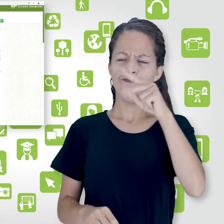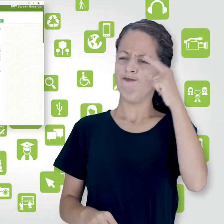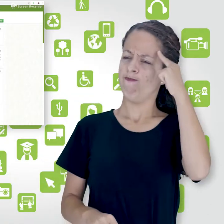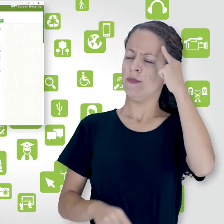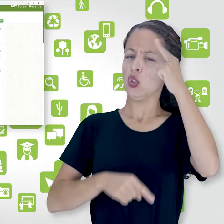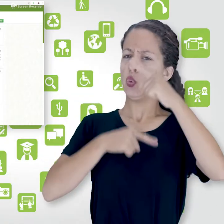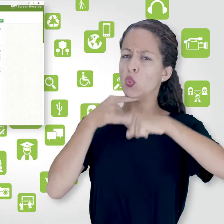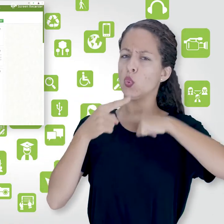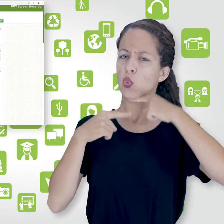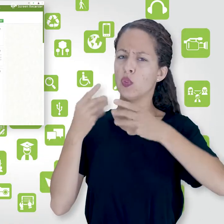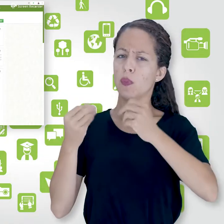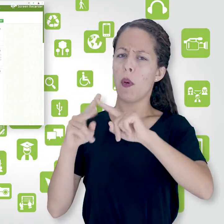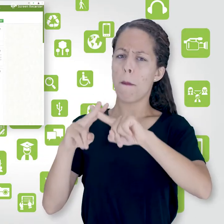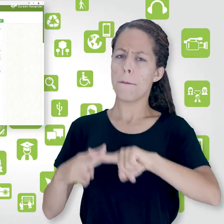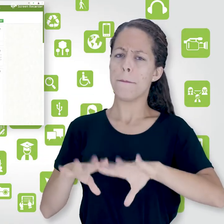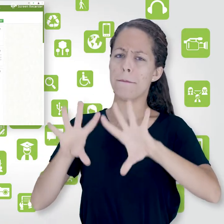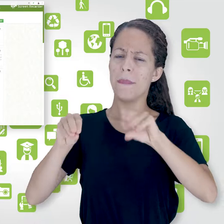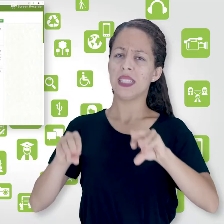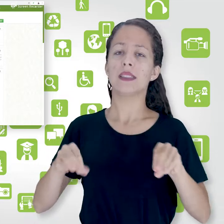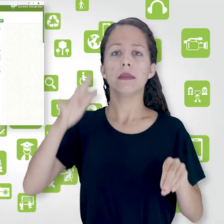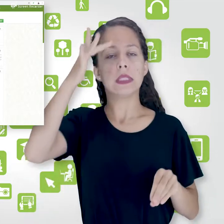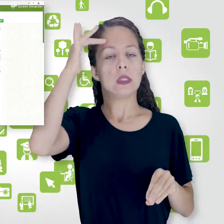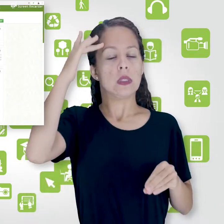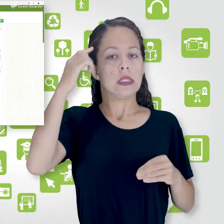edição da sala virtual, elas não conseguem começar a edição.